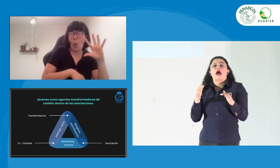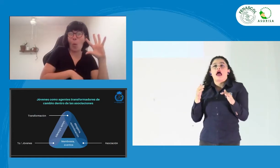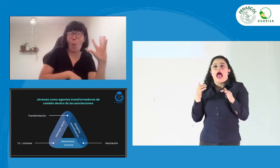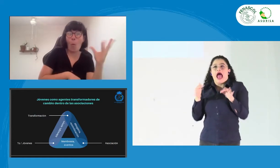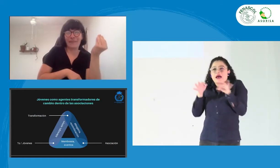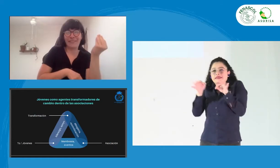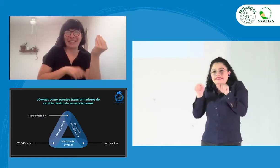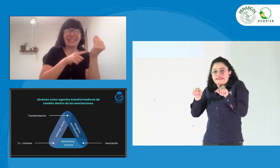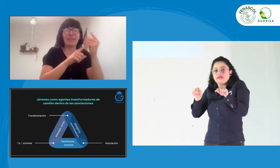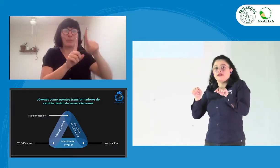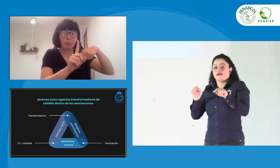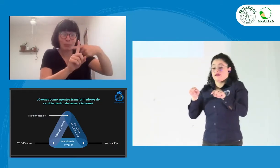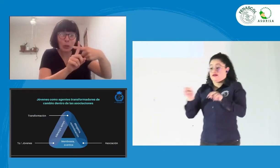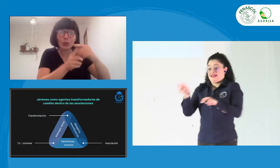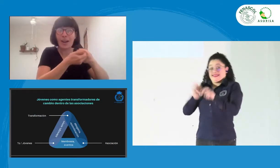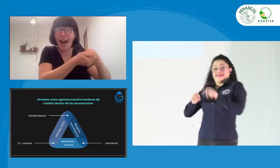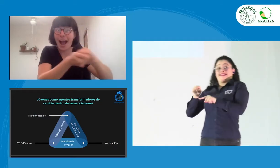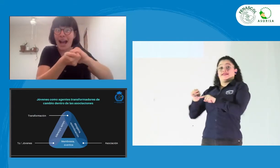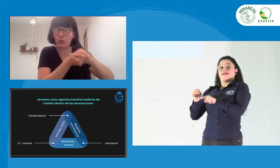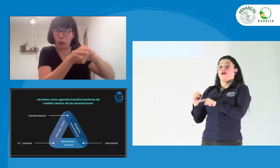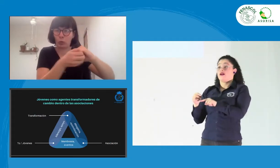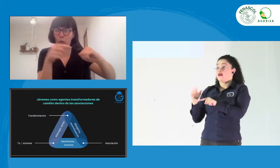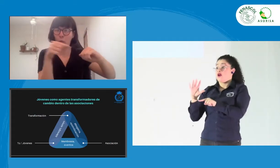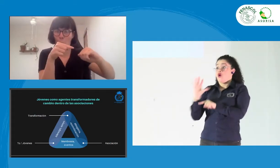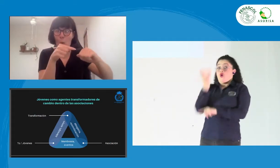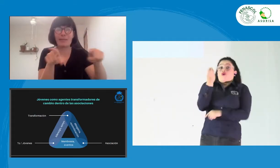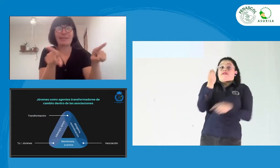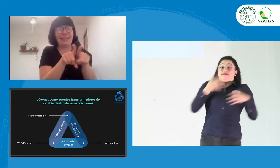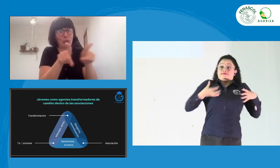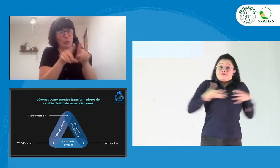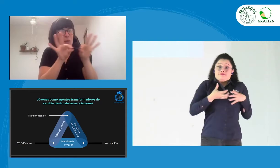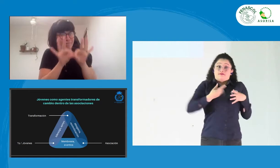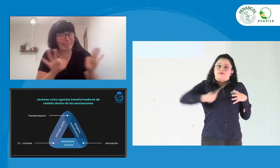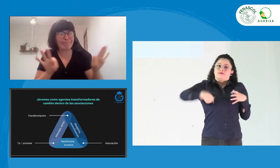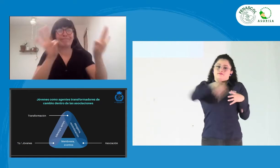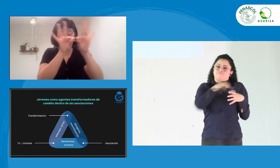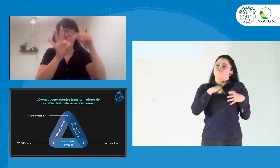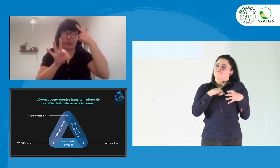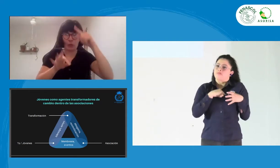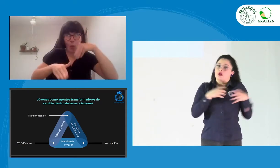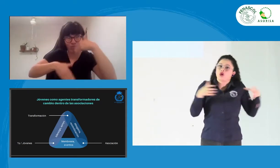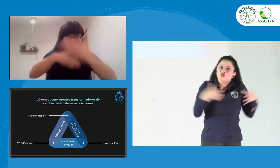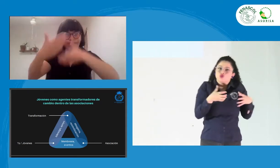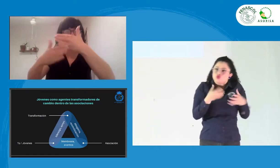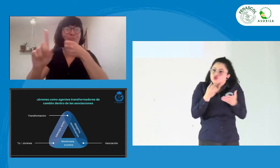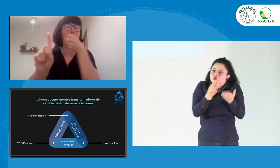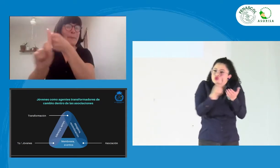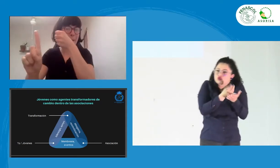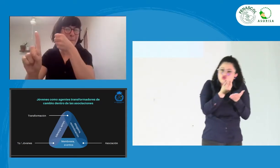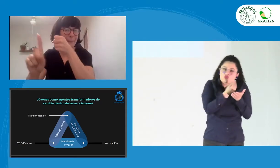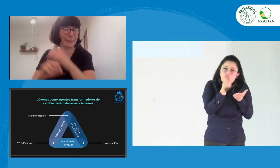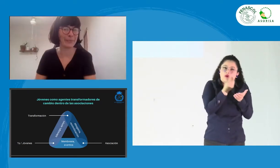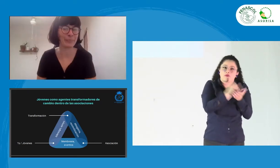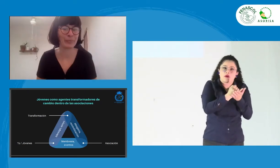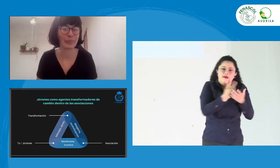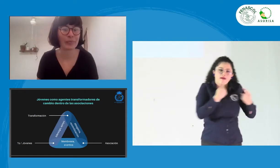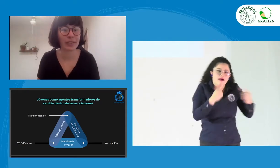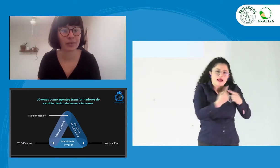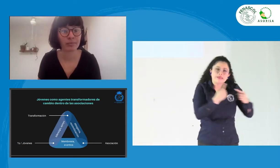Ahora, si nos devolvemos un poco y hablamos acerca de la sección de jóvenes de la Federación Mundial de Sordos, pues pensamos en que